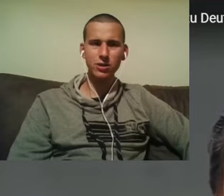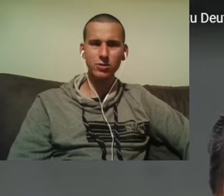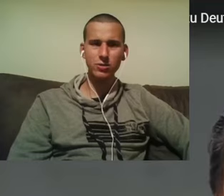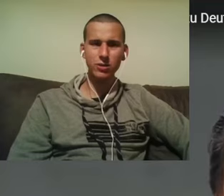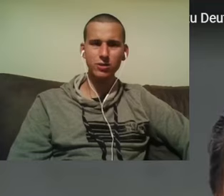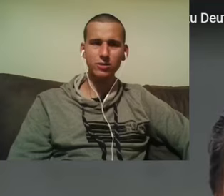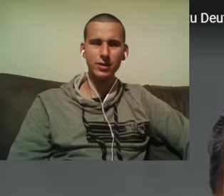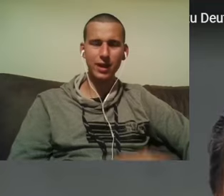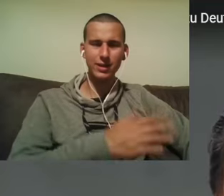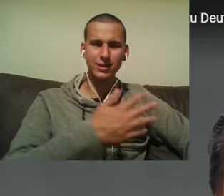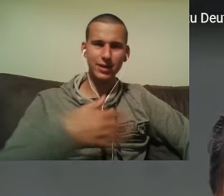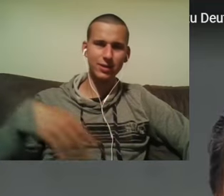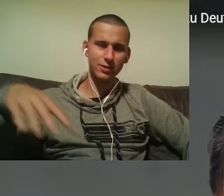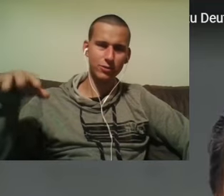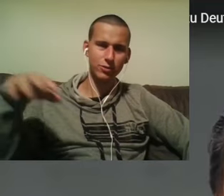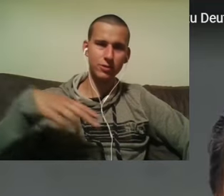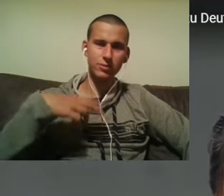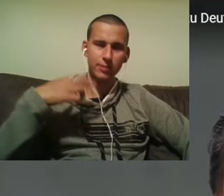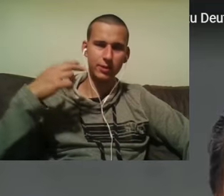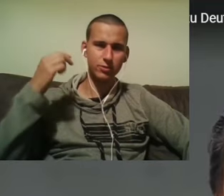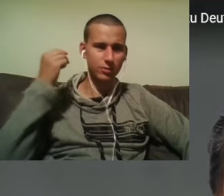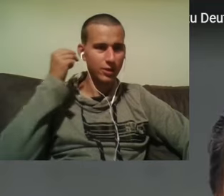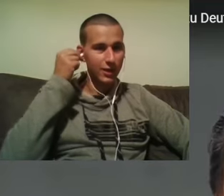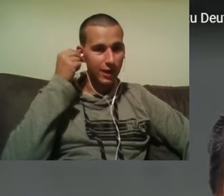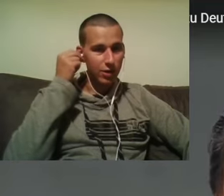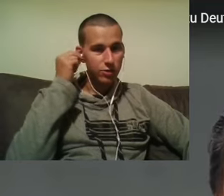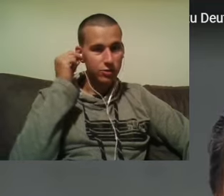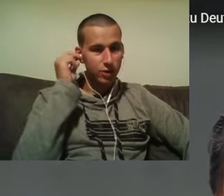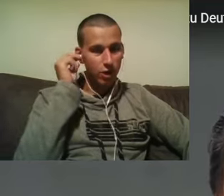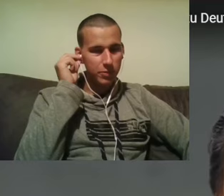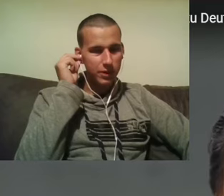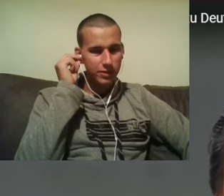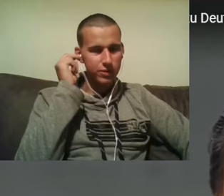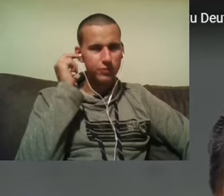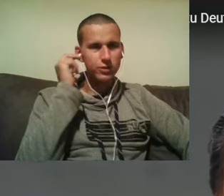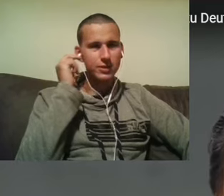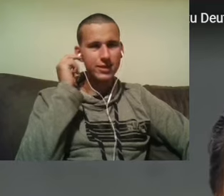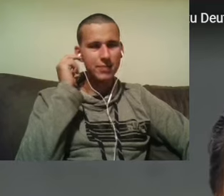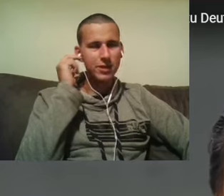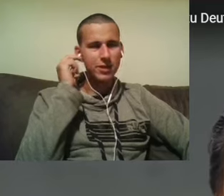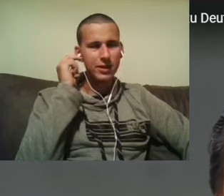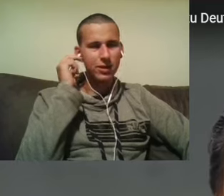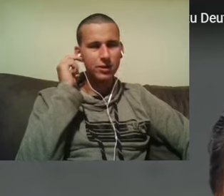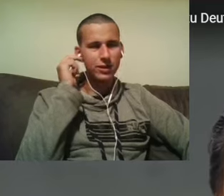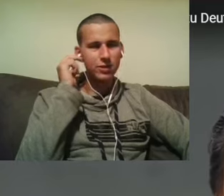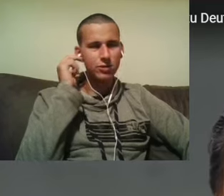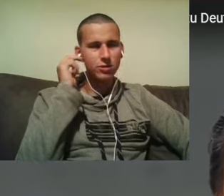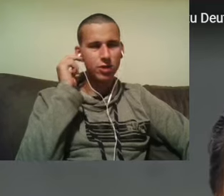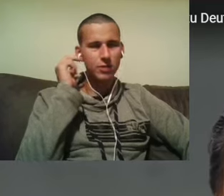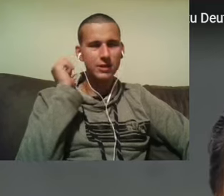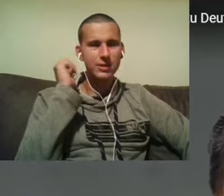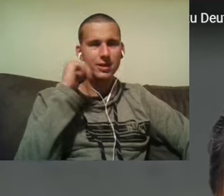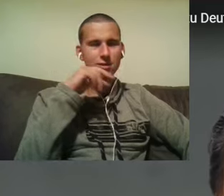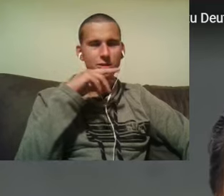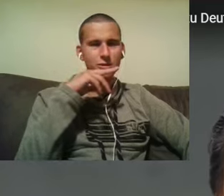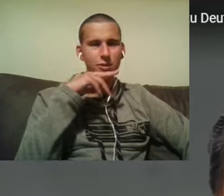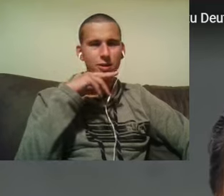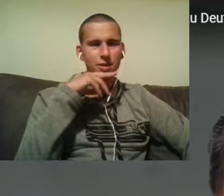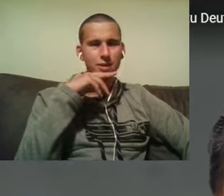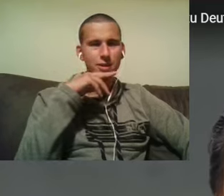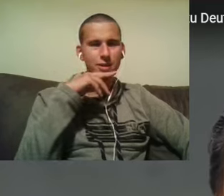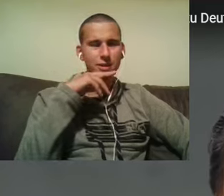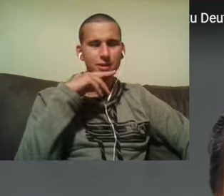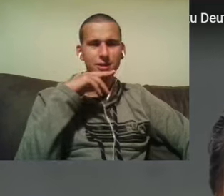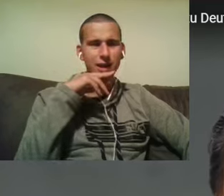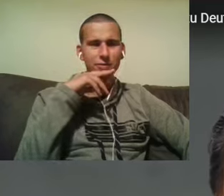unter ukrainischer Kontrolle und die andere Seite des Flusses, also auch des Flusses Dnepr, die auch zur Oblast Chasson